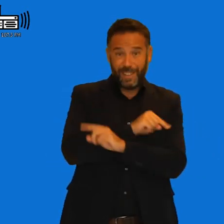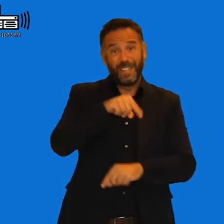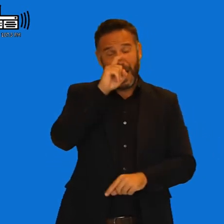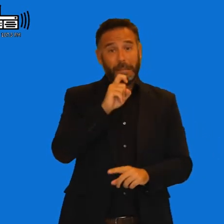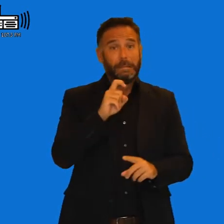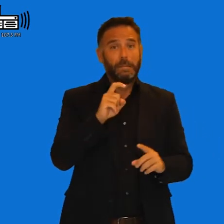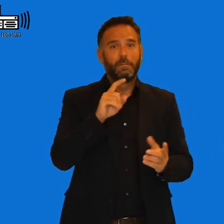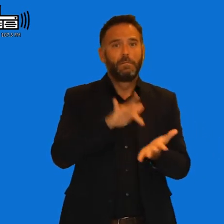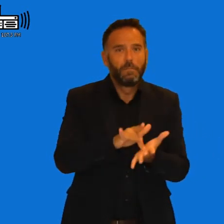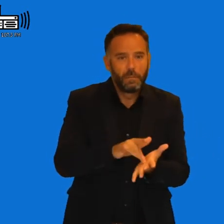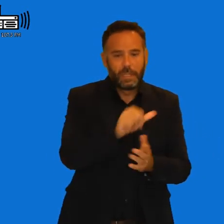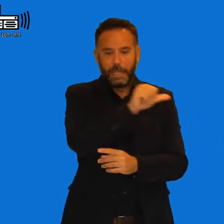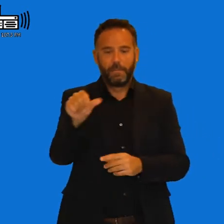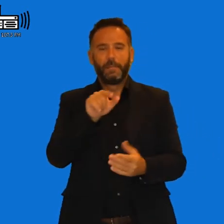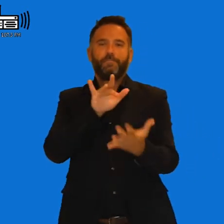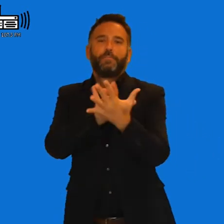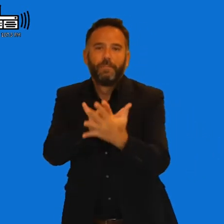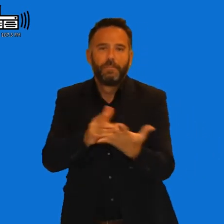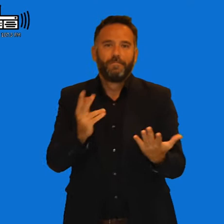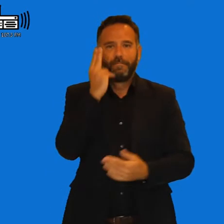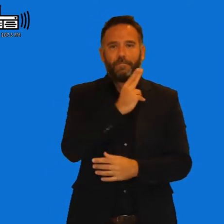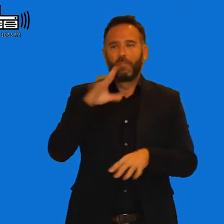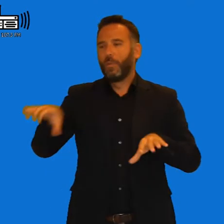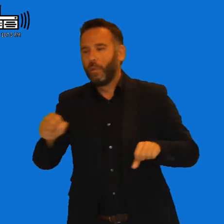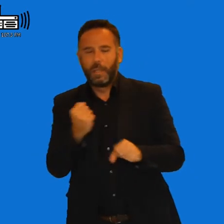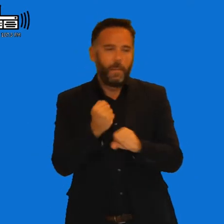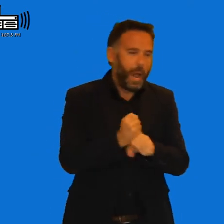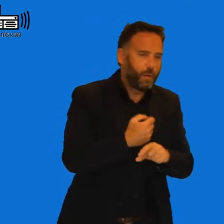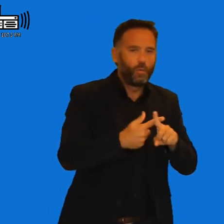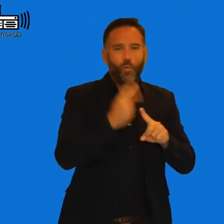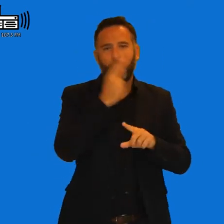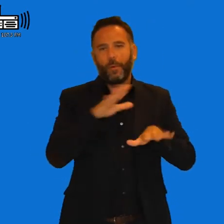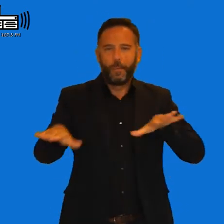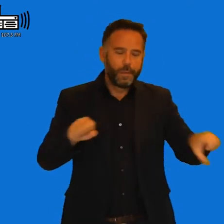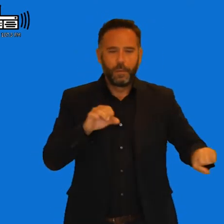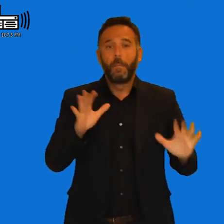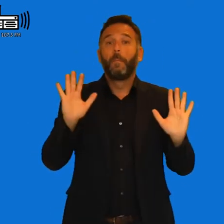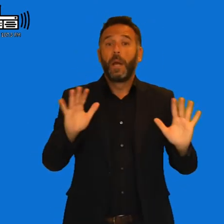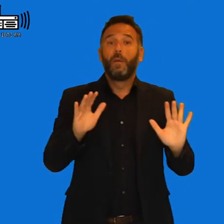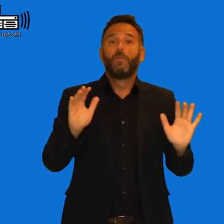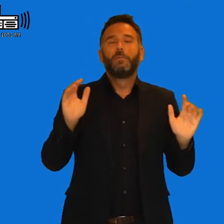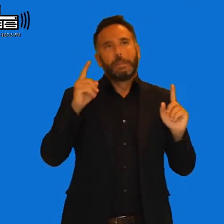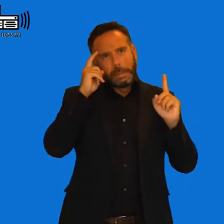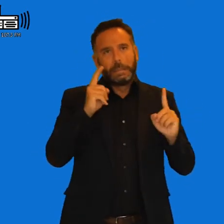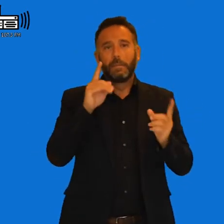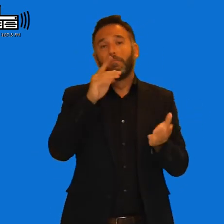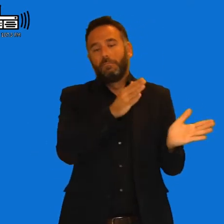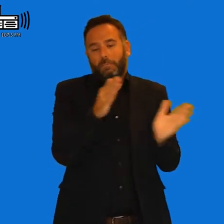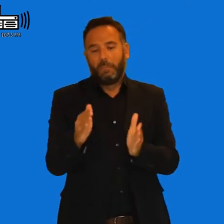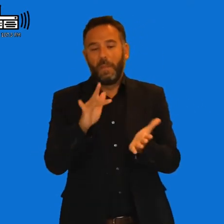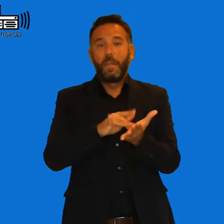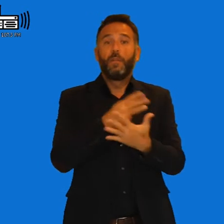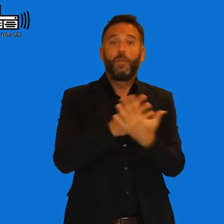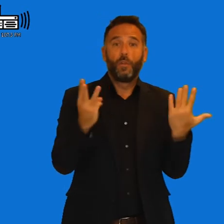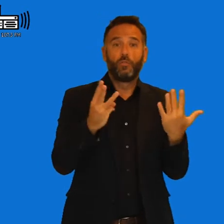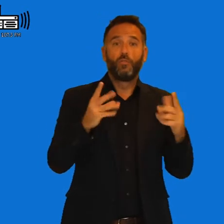cae en mitad de semana y siempre es más incordio para todos ¿No? Por temas trabajos y demás. Y lo hacemos en el día dieciocho viernes ¿No? En el salón de los mejores